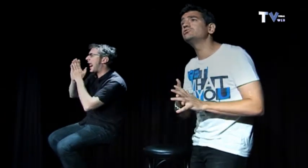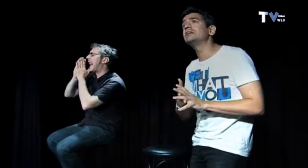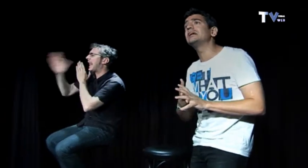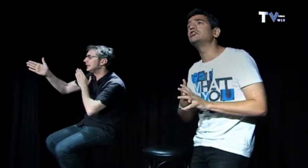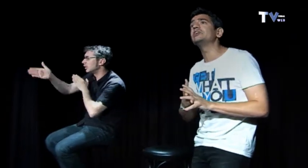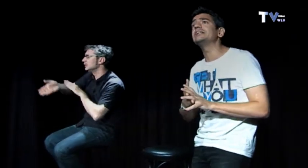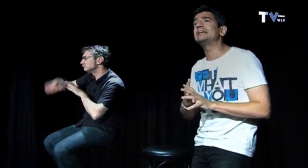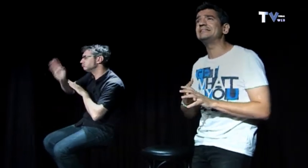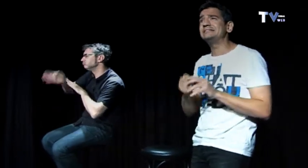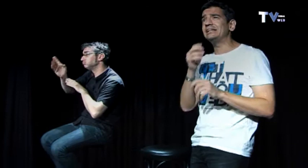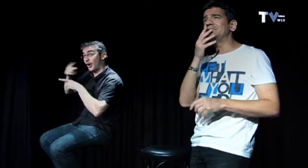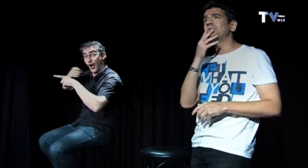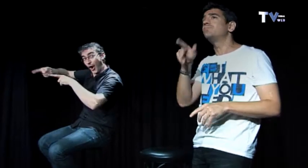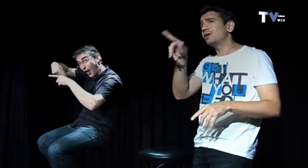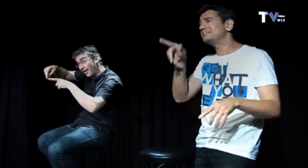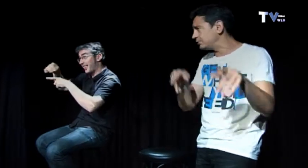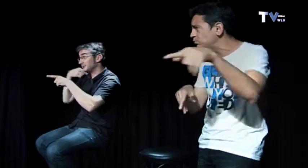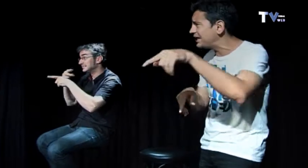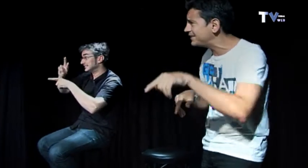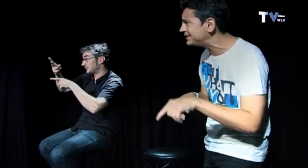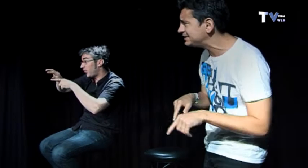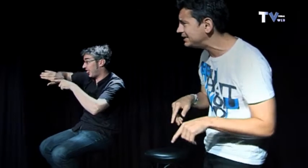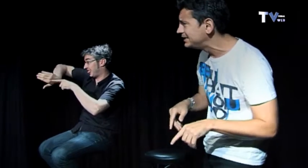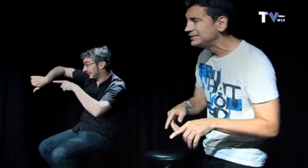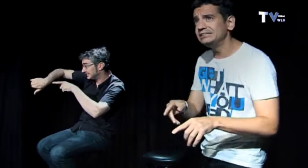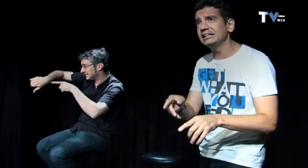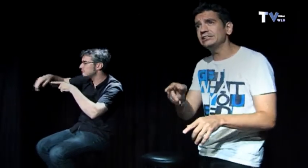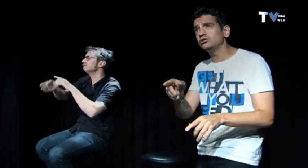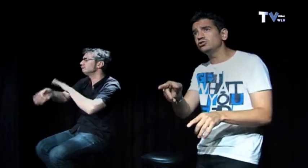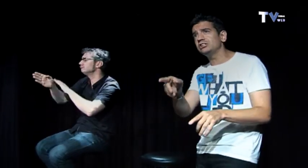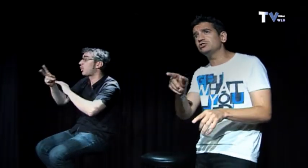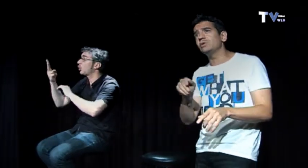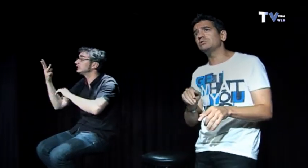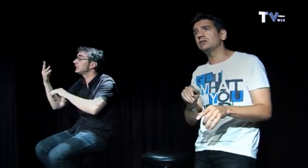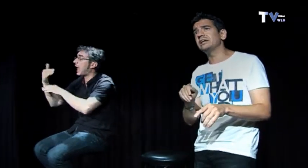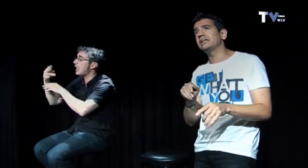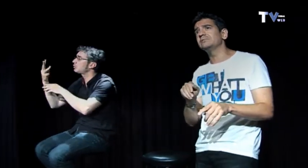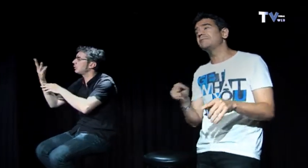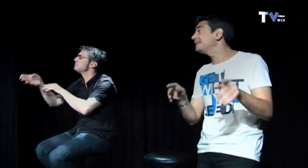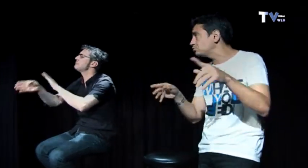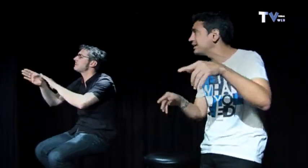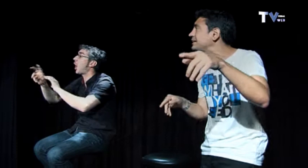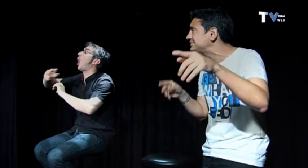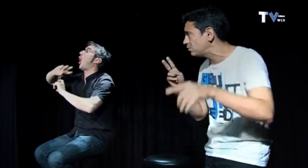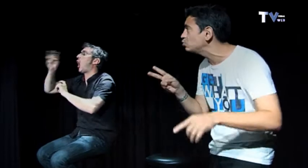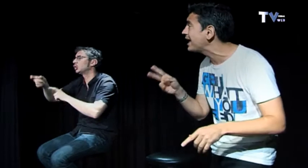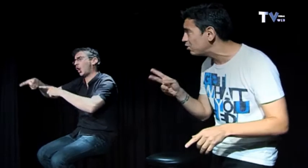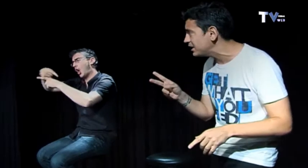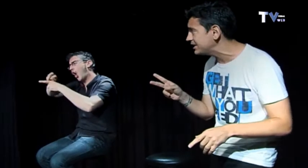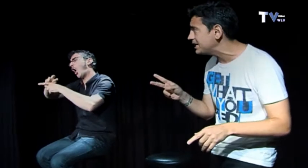una glorieta sales por la segunda a la derecha sigues dos tres cuatro calles verás otra segunda glorieta